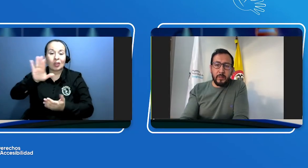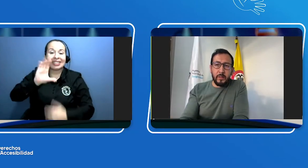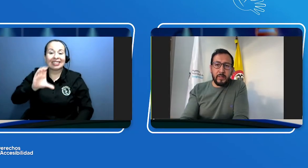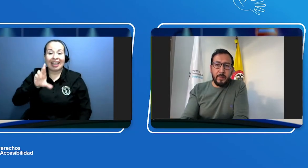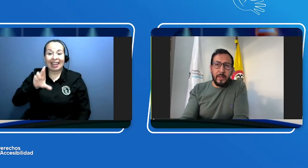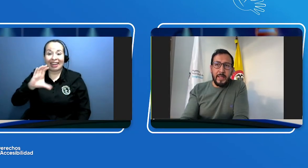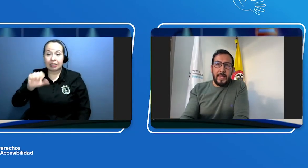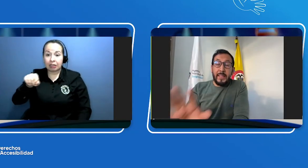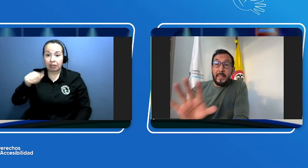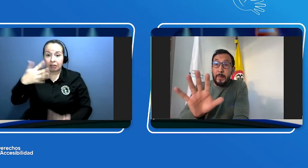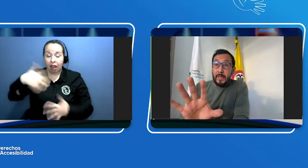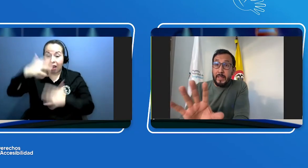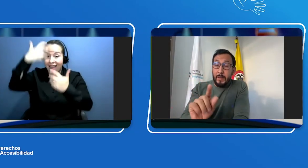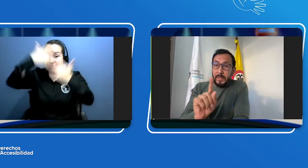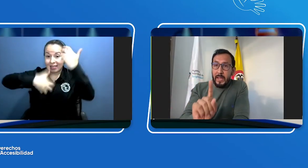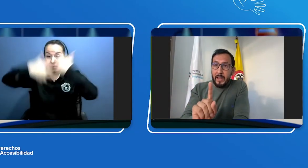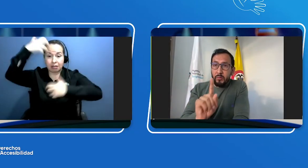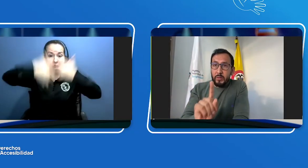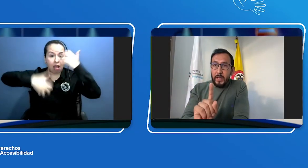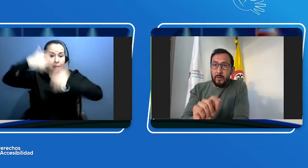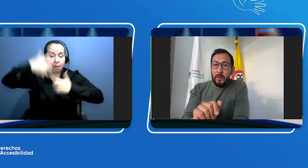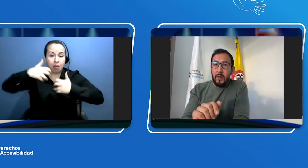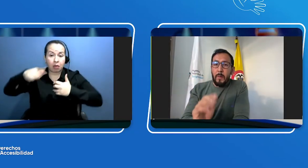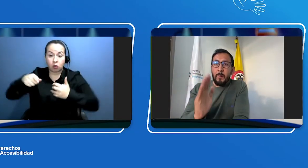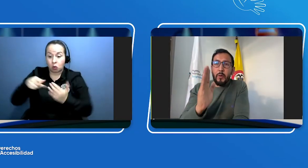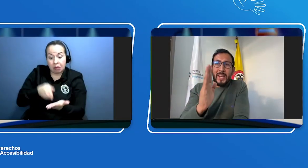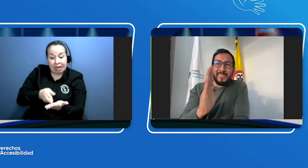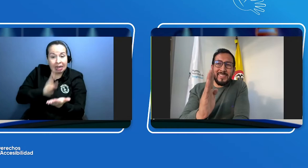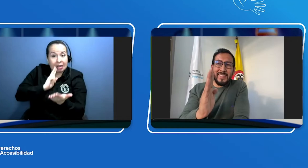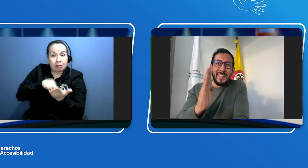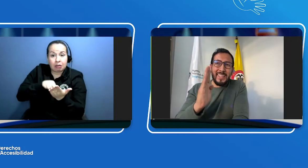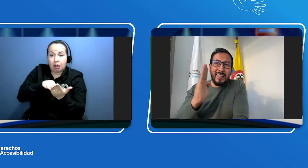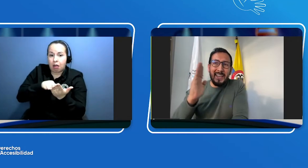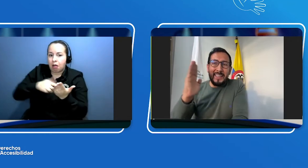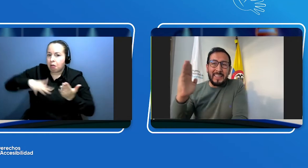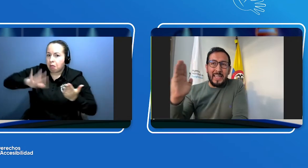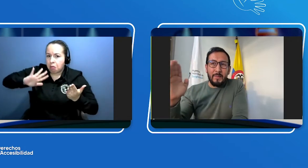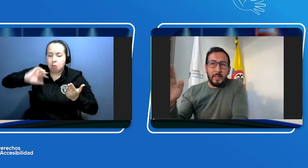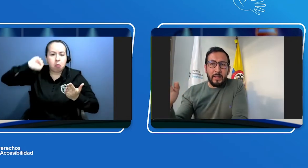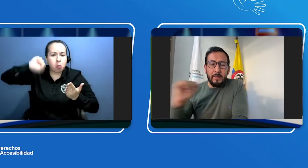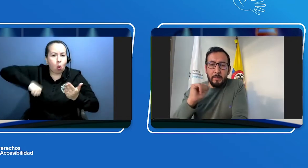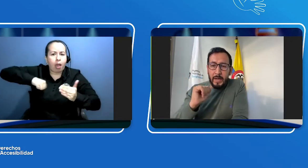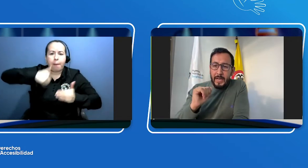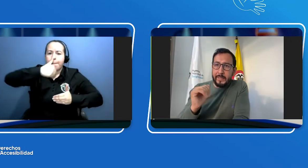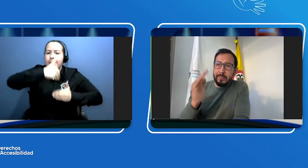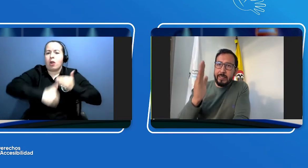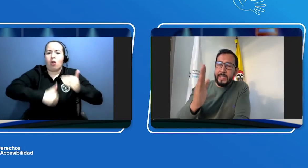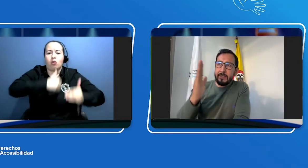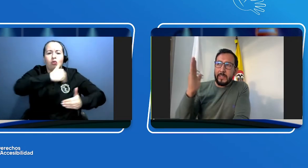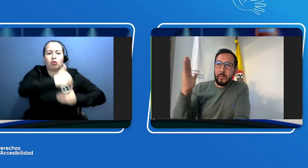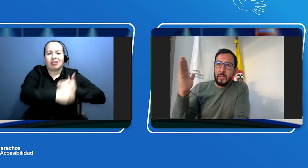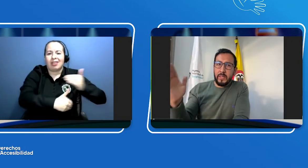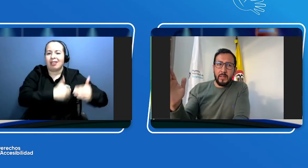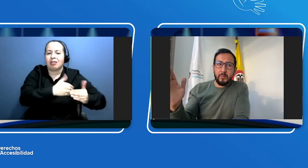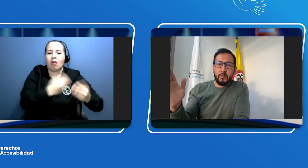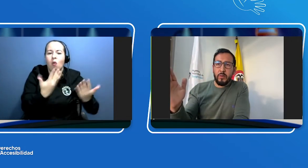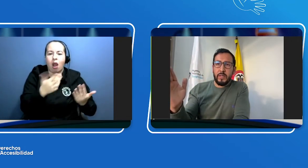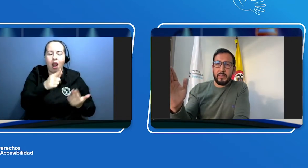examen, independientemente del resultado, podrán seguir el trámite para ir al centro de enseñanza automovilística.